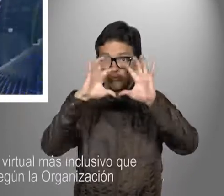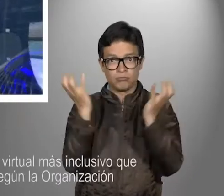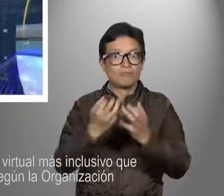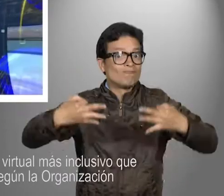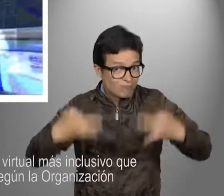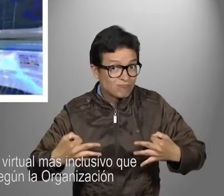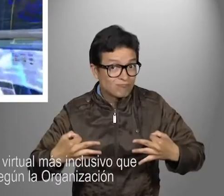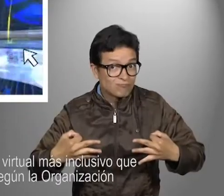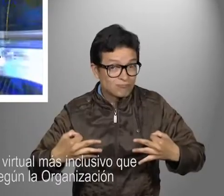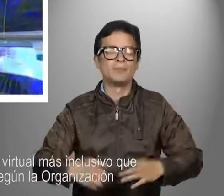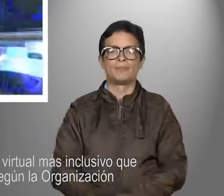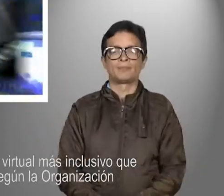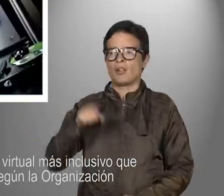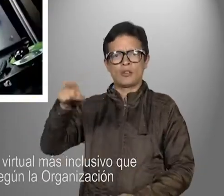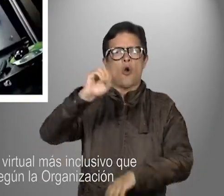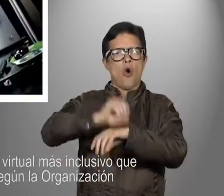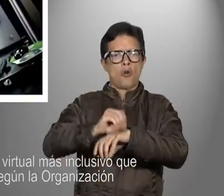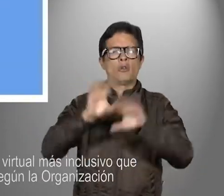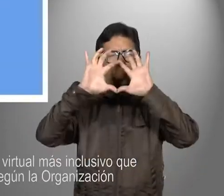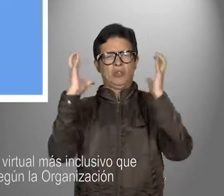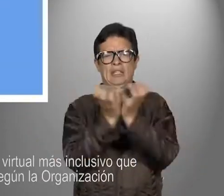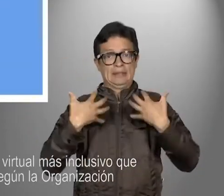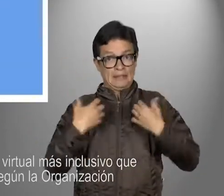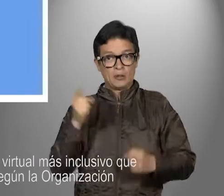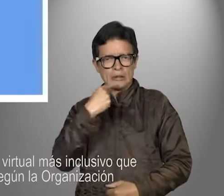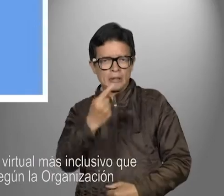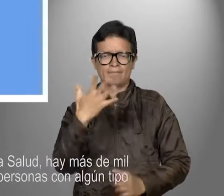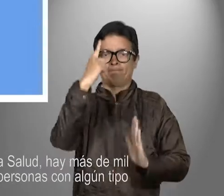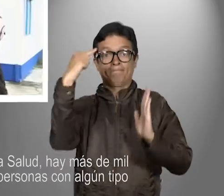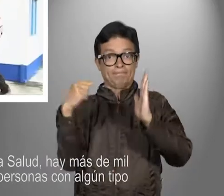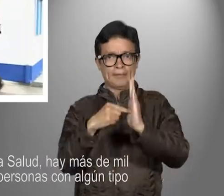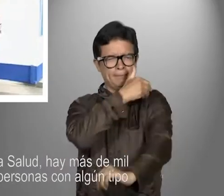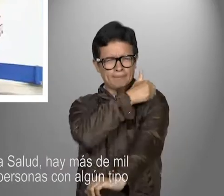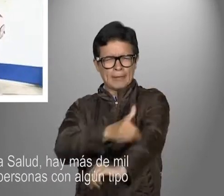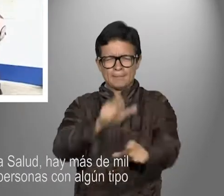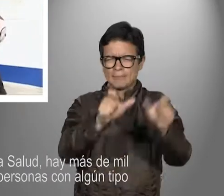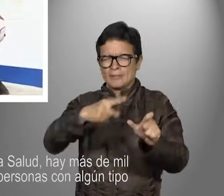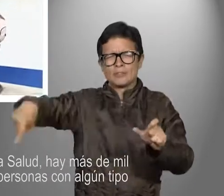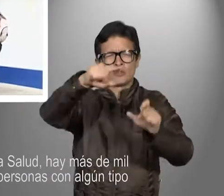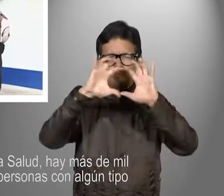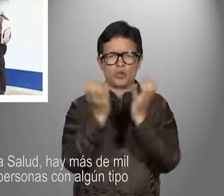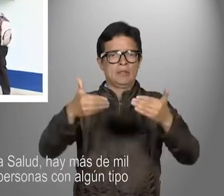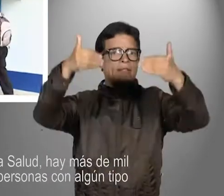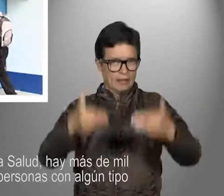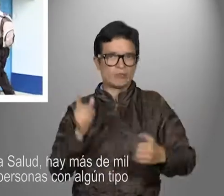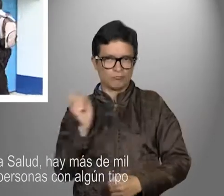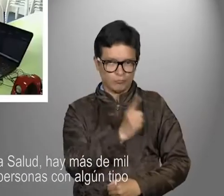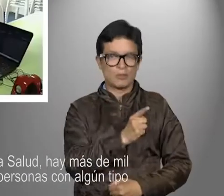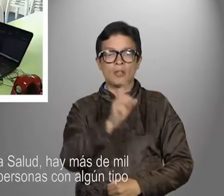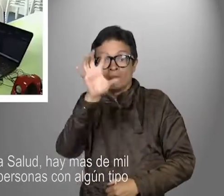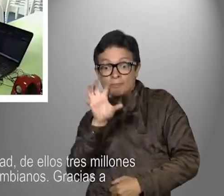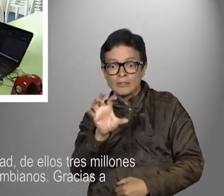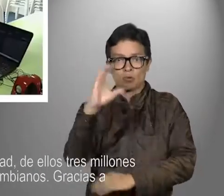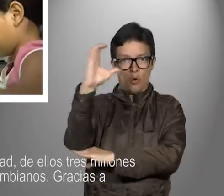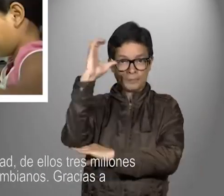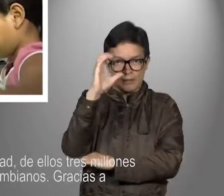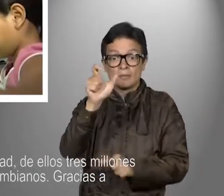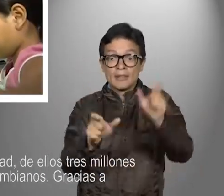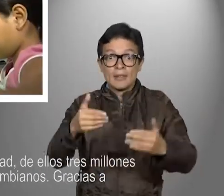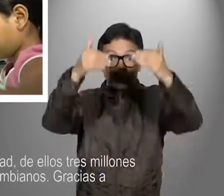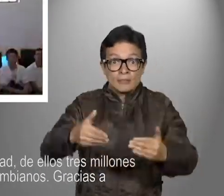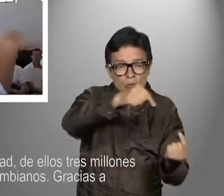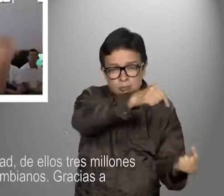¿Es el mundo virtual más inclusivo que el real? Según la Organización Mundial de la Salud, hay más de mil millones de personas con algún tipo de